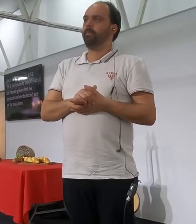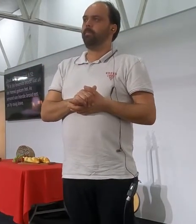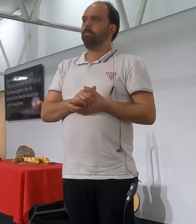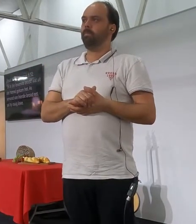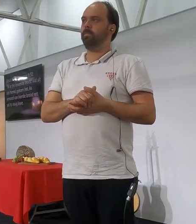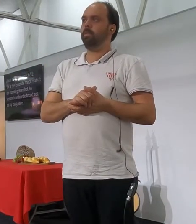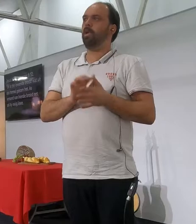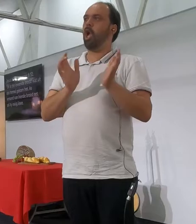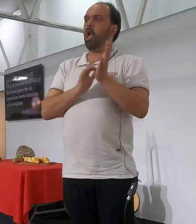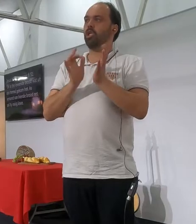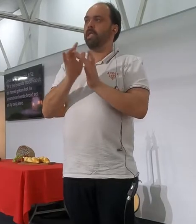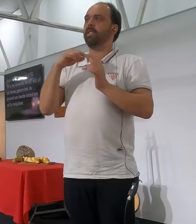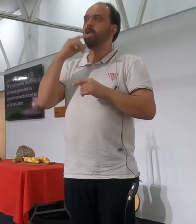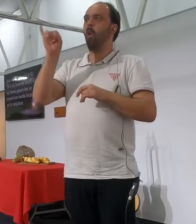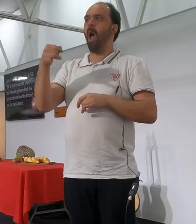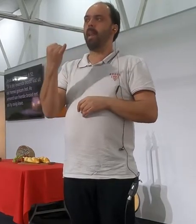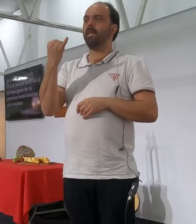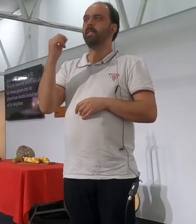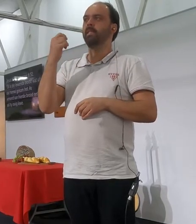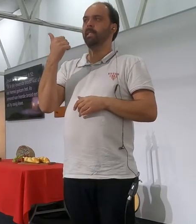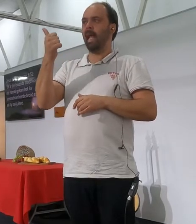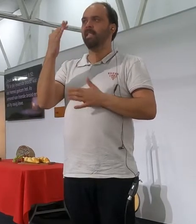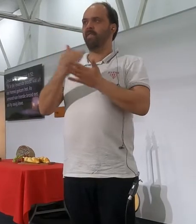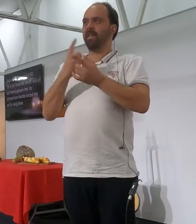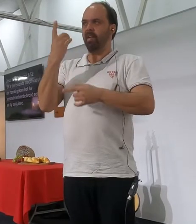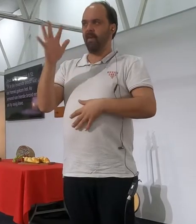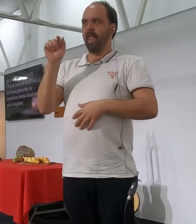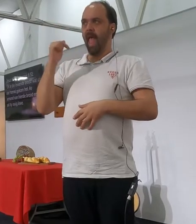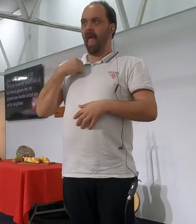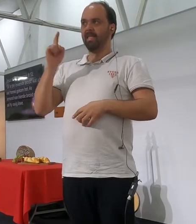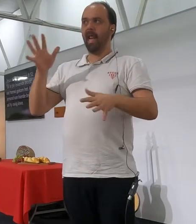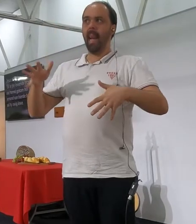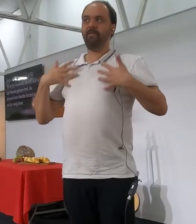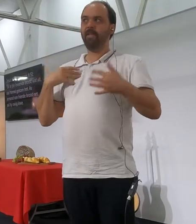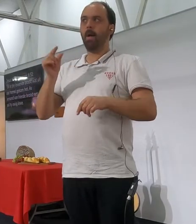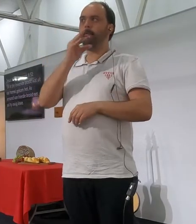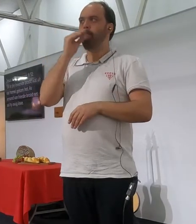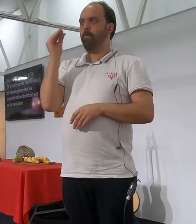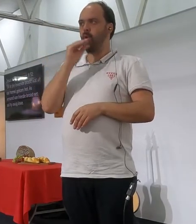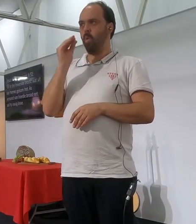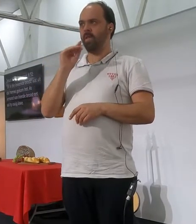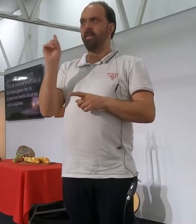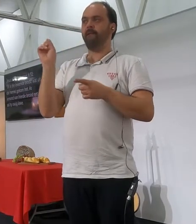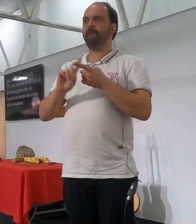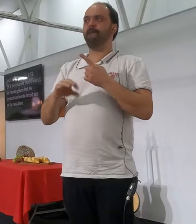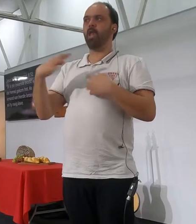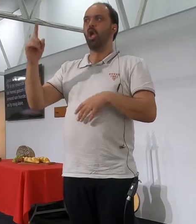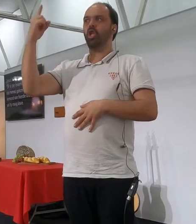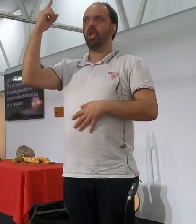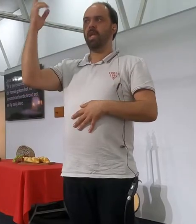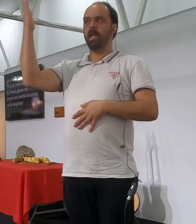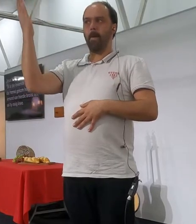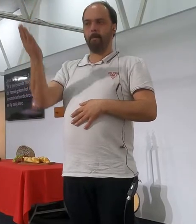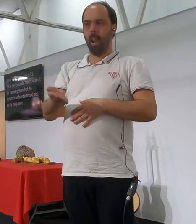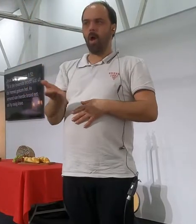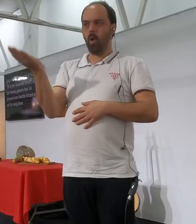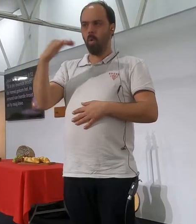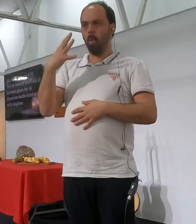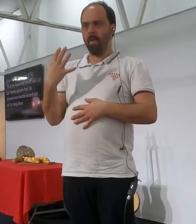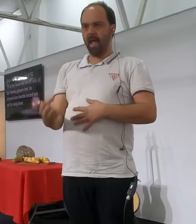Jesus en Johannes 6 vers 51, sê die volgende, ek is die levende brood, nie, wat